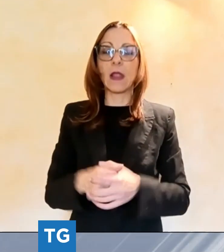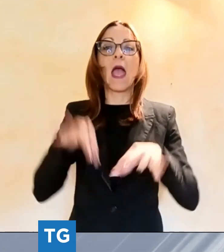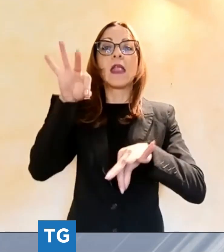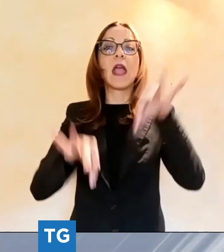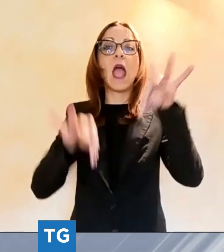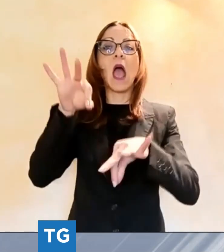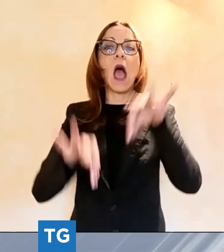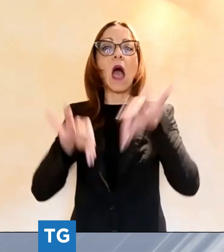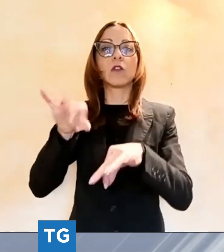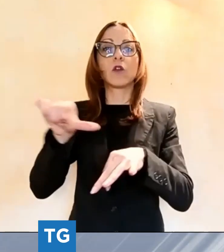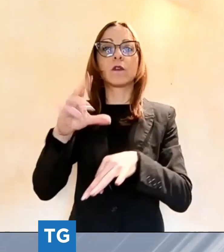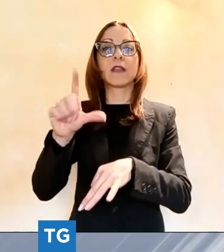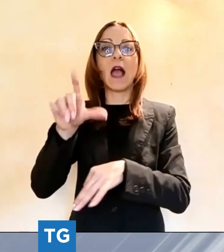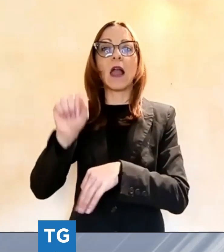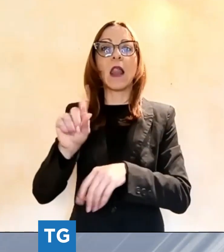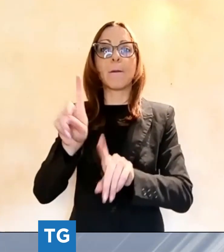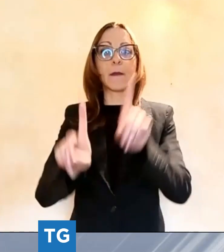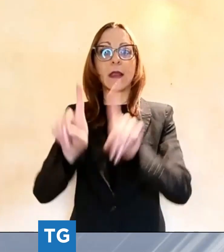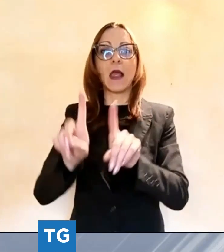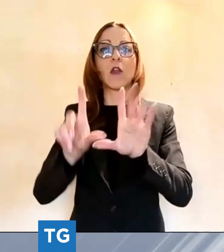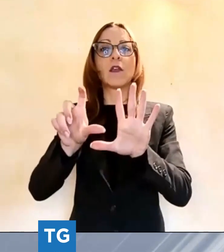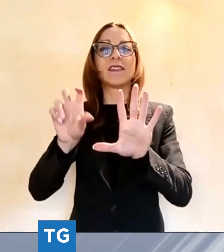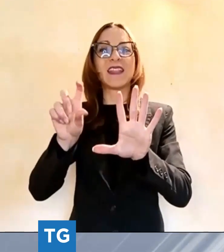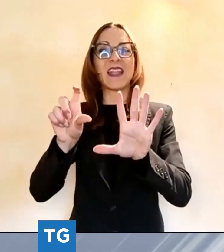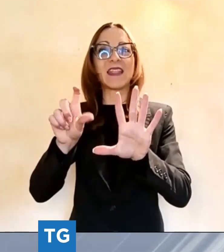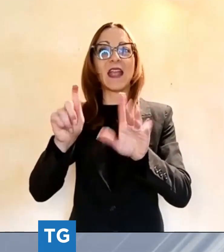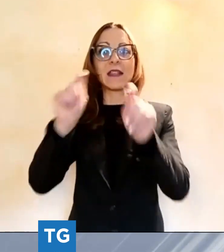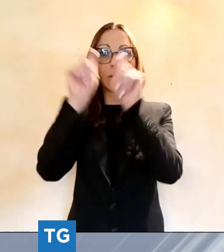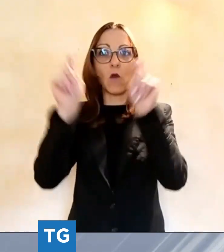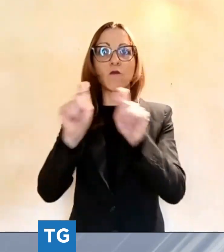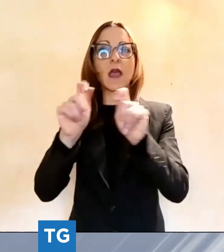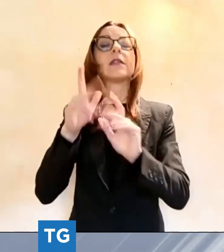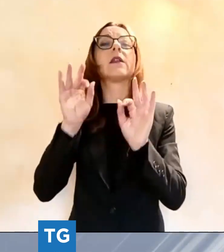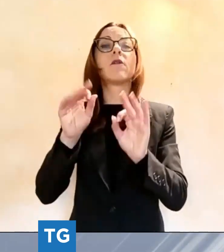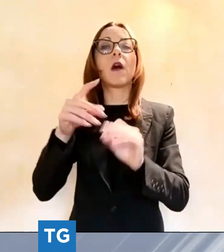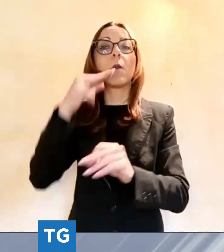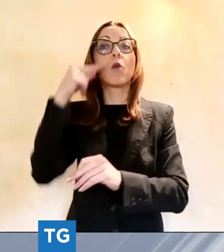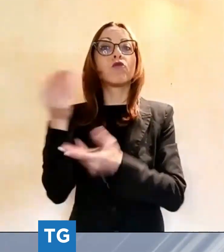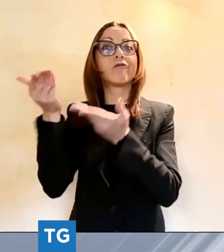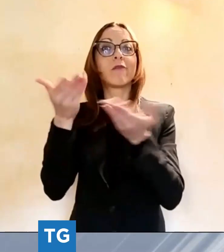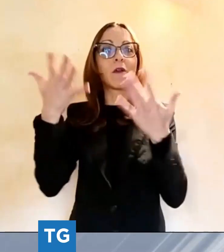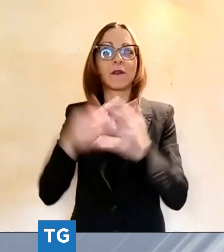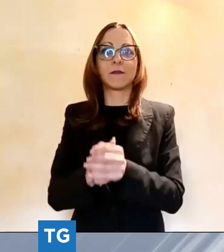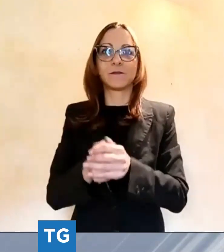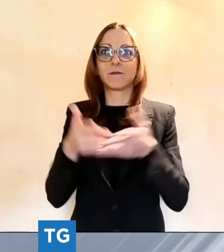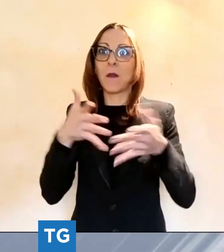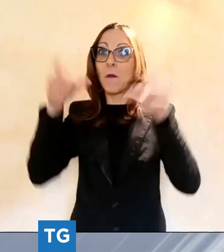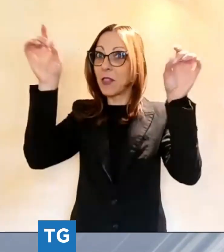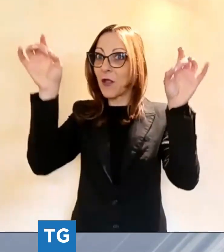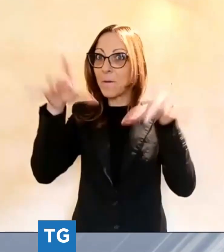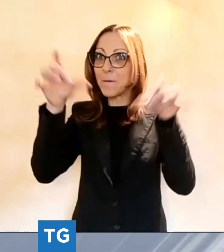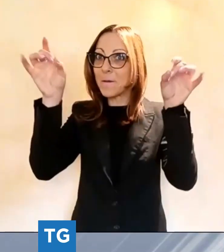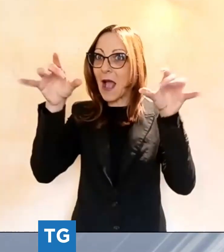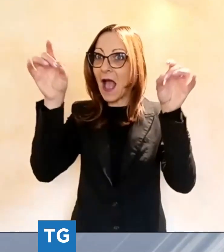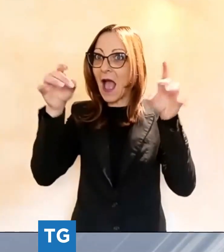settantesimo Festival Pucciniano. Nell'atmosfera magica intrisa di storia della Scala di Milano, il settantesimo